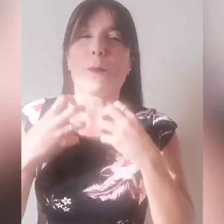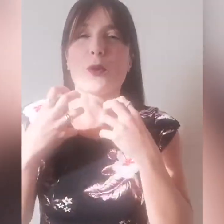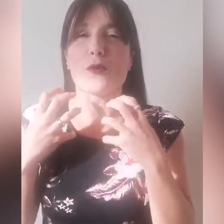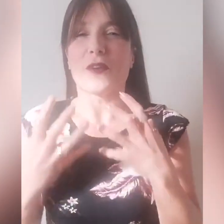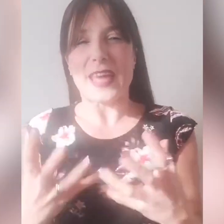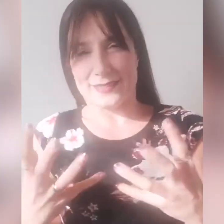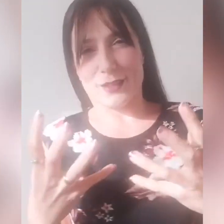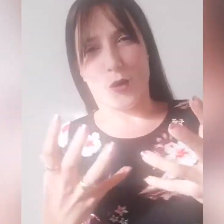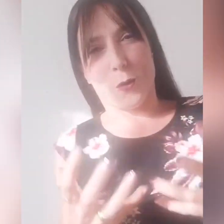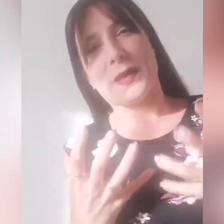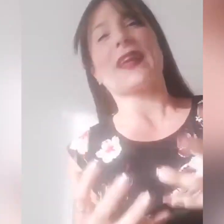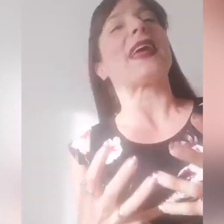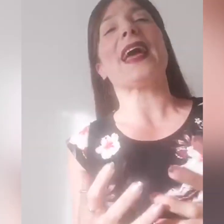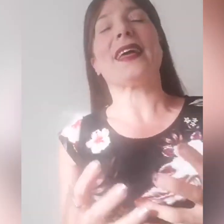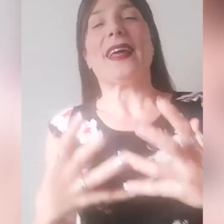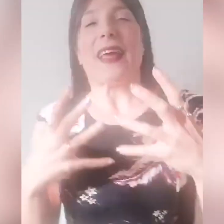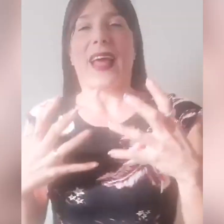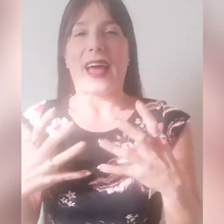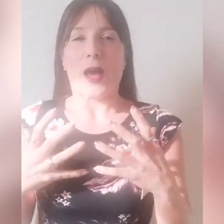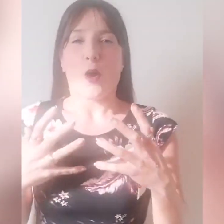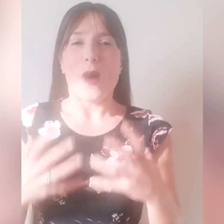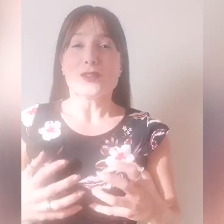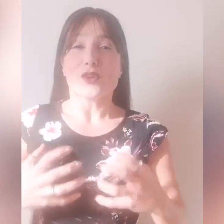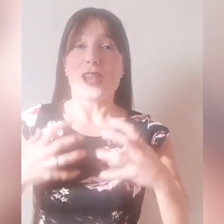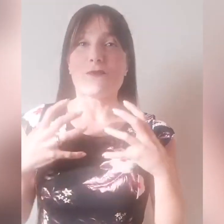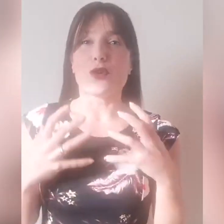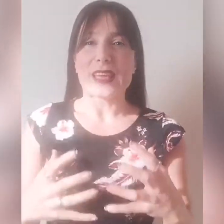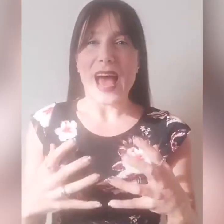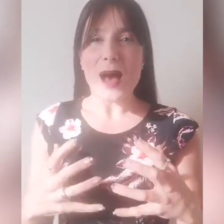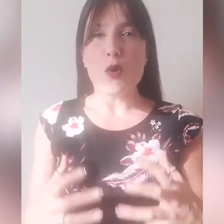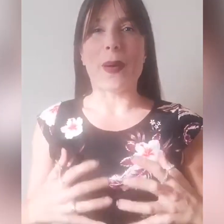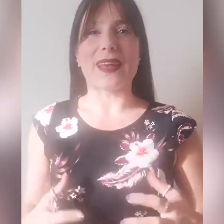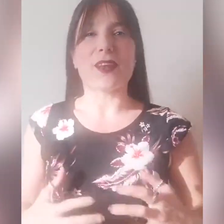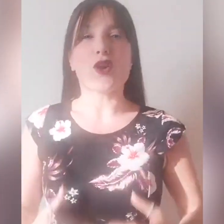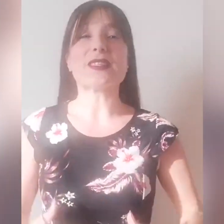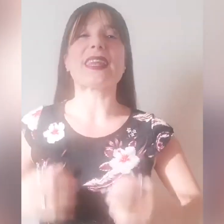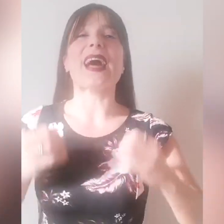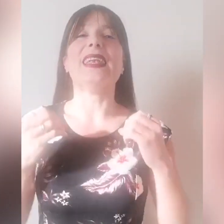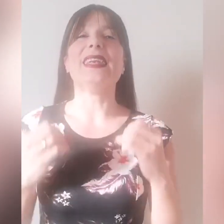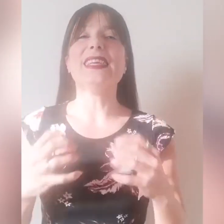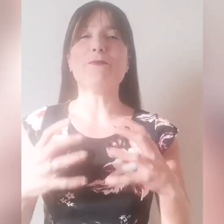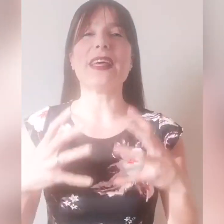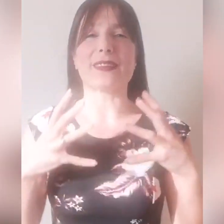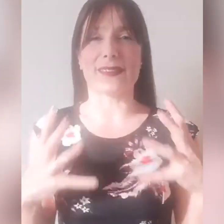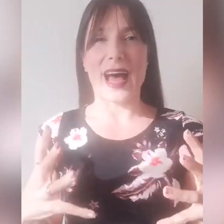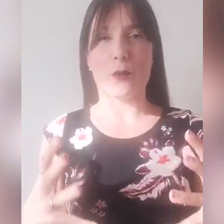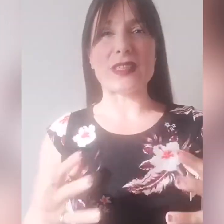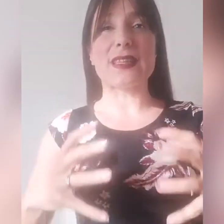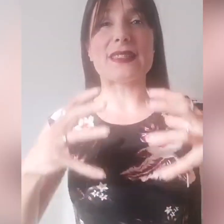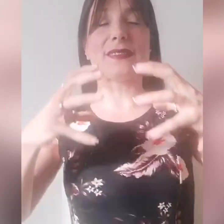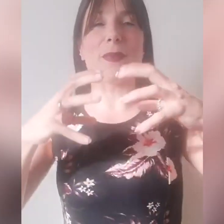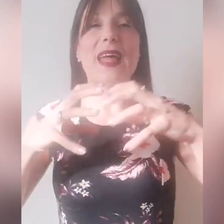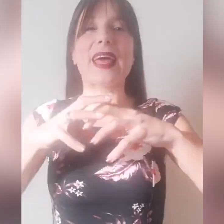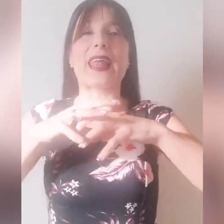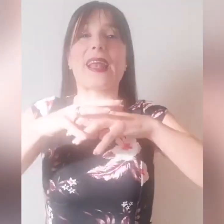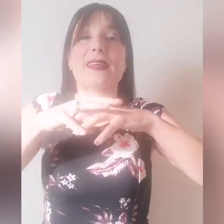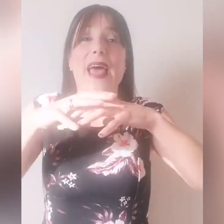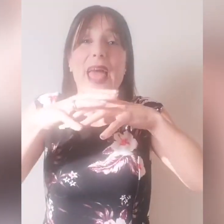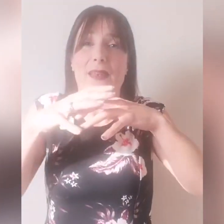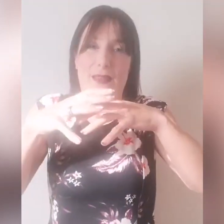profetico, perché quando lavoriamo per la nostra libertà, questa settimana è la